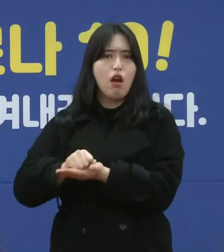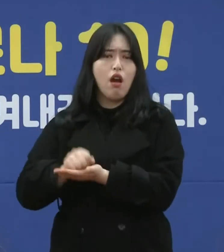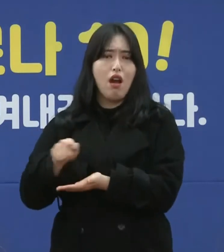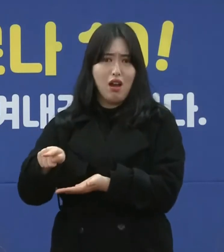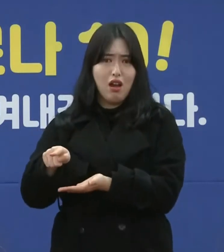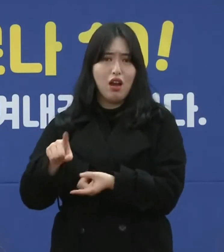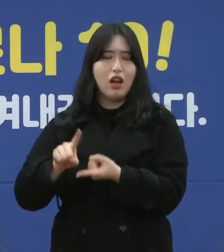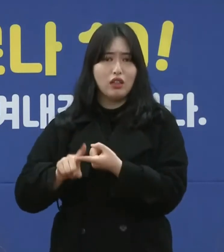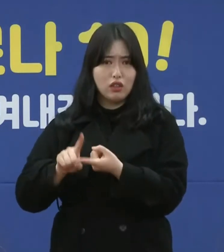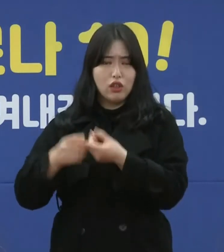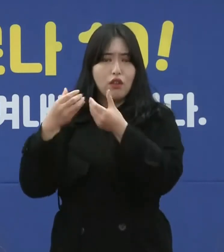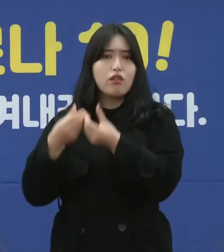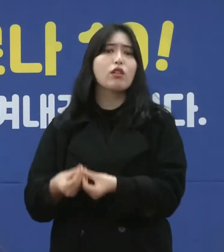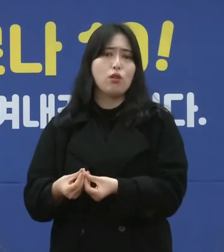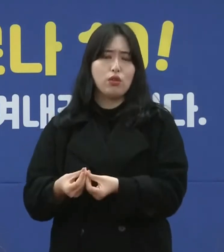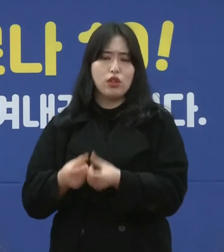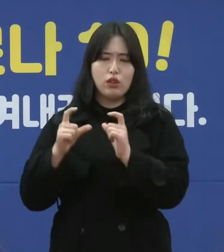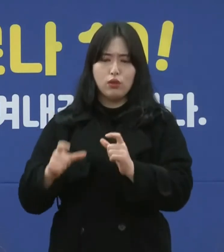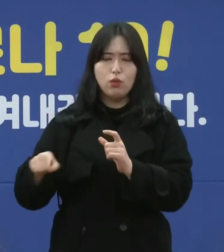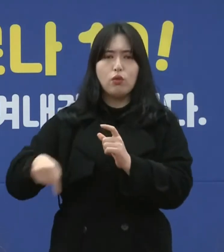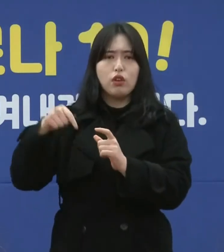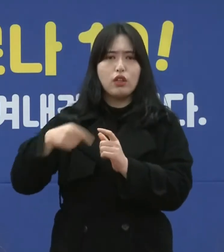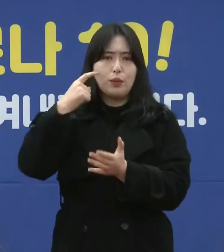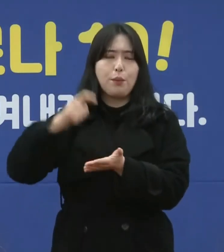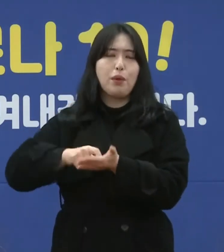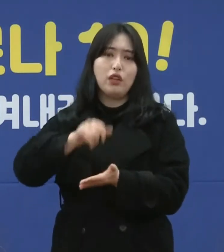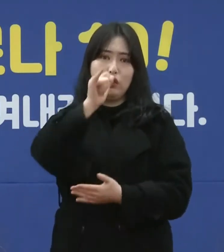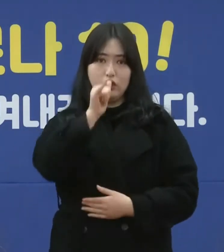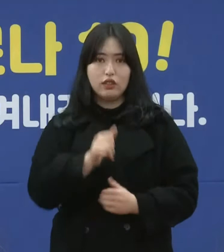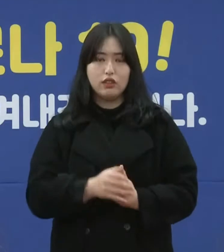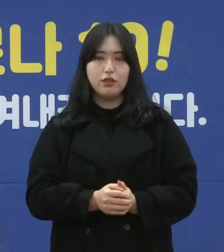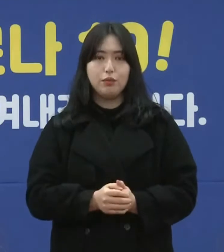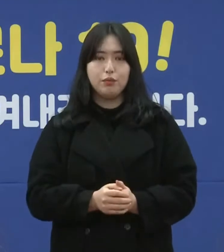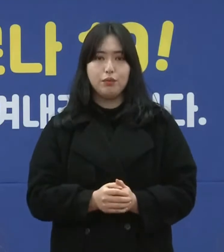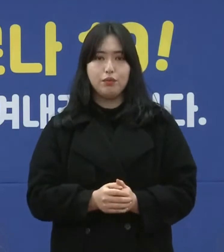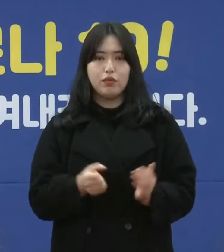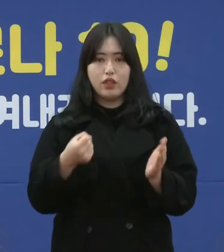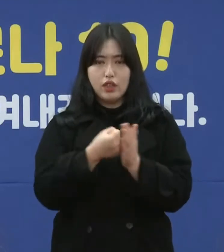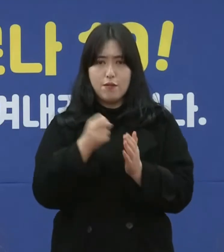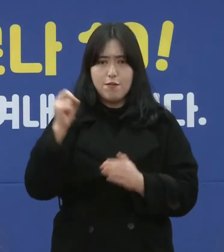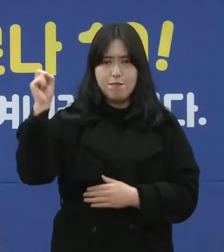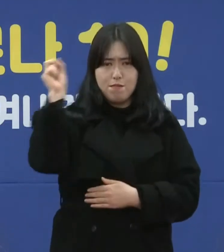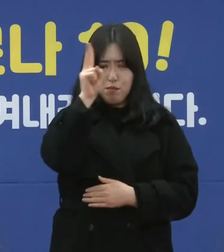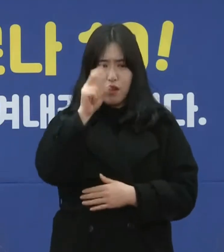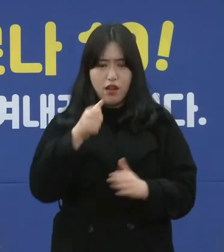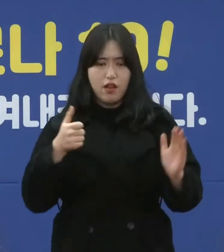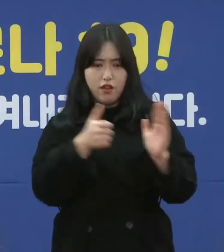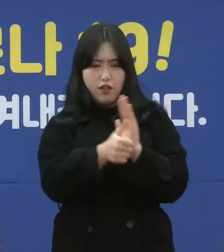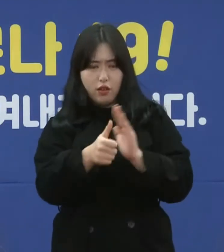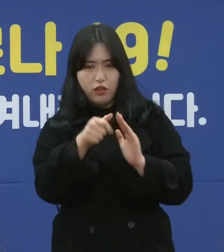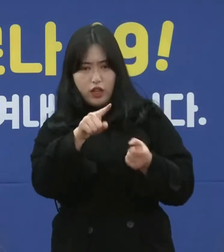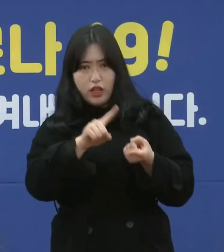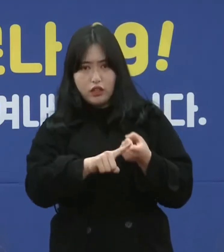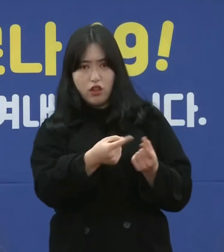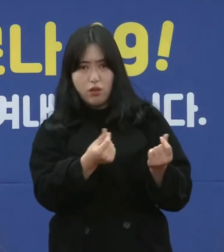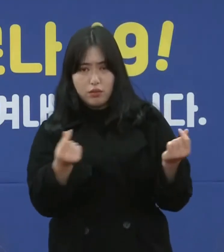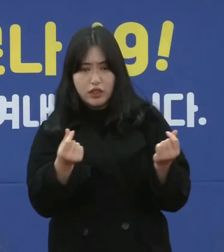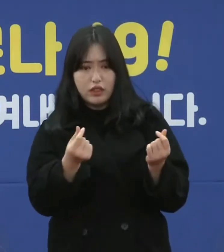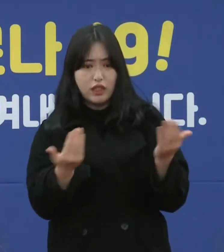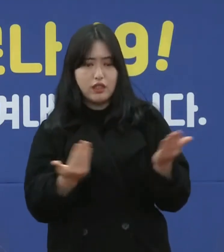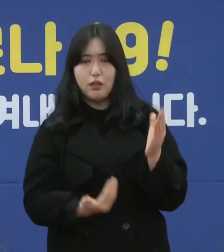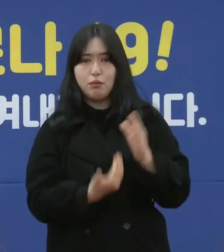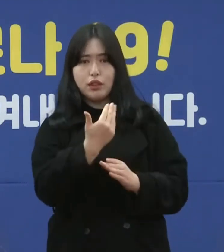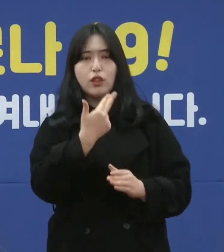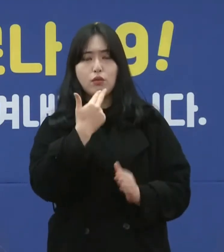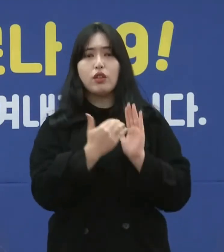내용이 도내에서도 발견이 됐습니다. 이런 불시 점검을 통해서 유사 사례가 발생하지 않도록